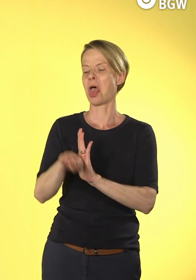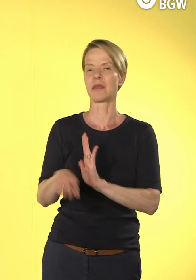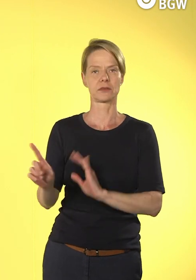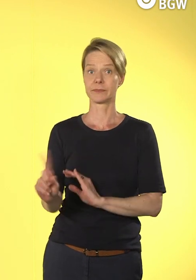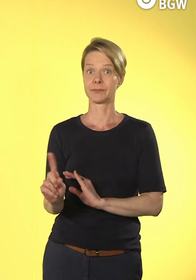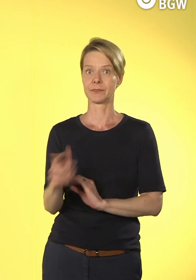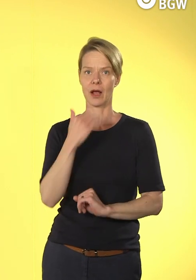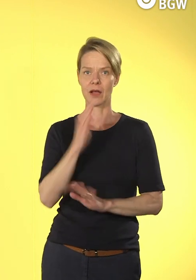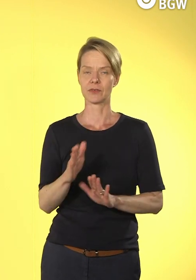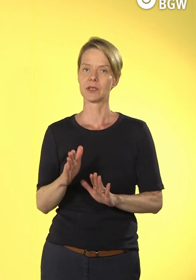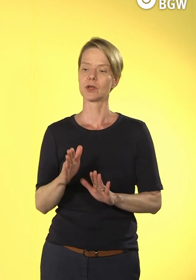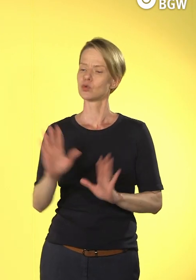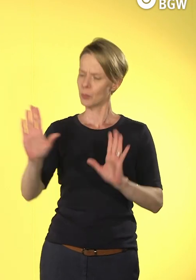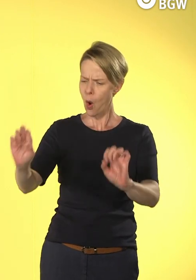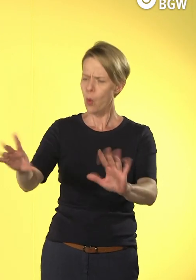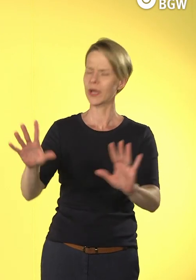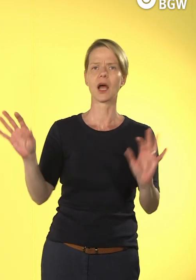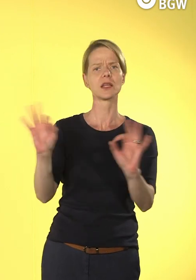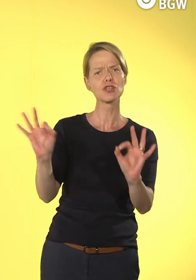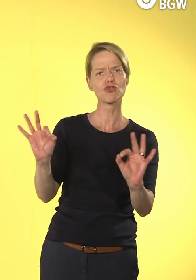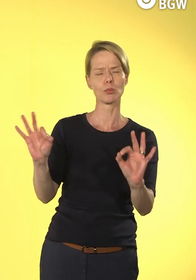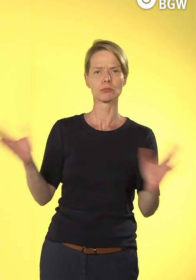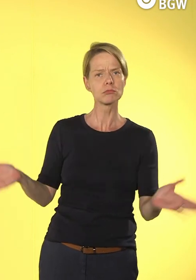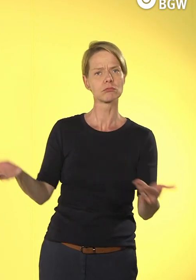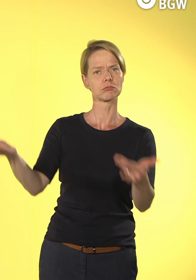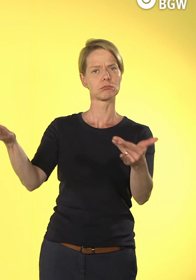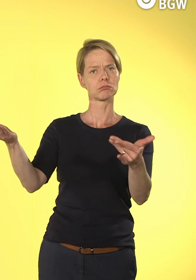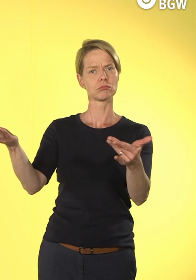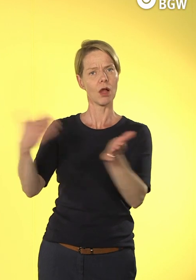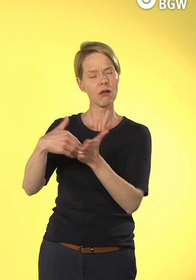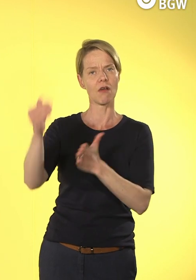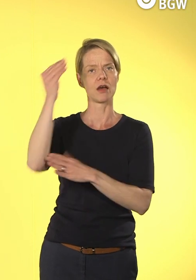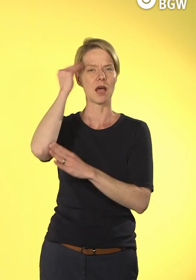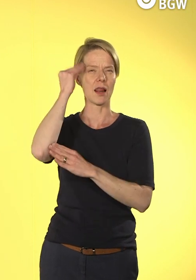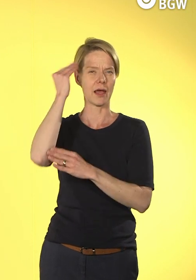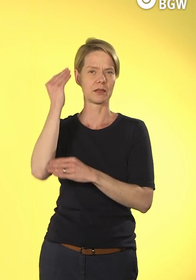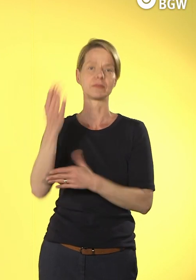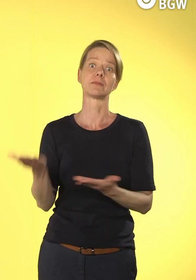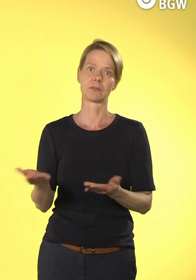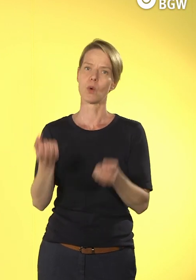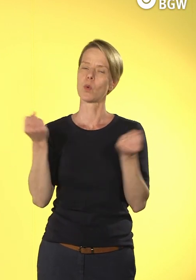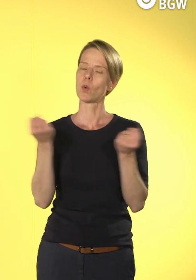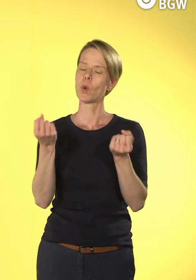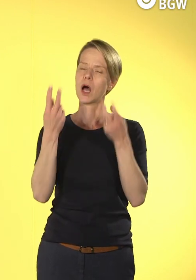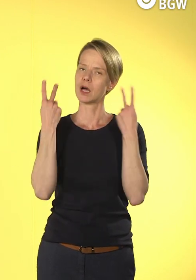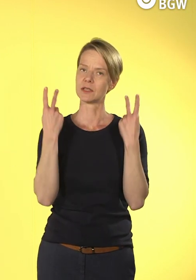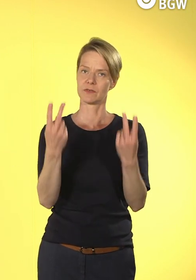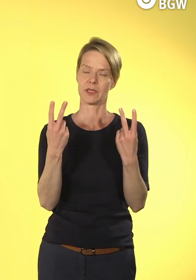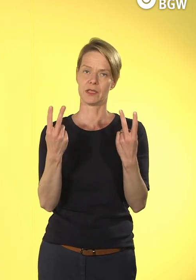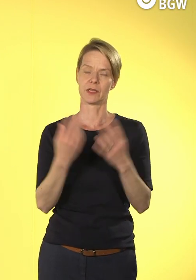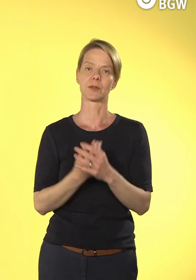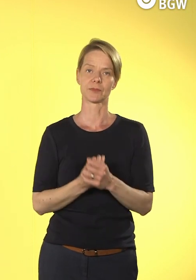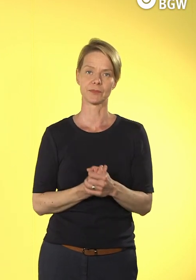ist ein Anstoß zum Weiterlernen. Und ich glaube, insofern sind eben auch diese Fragestellungen